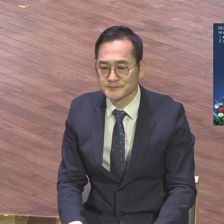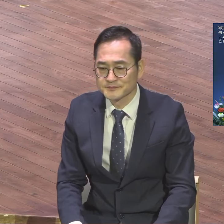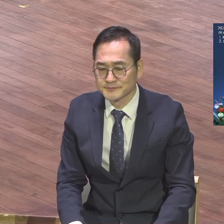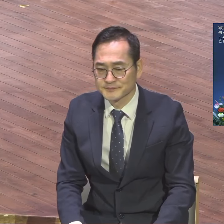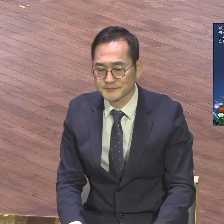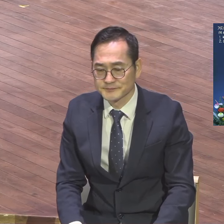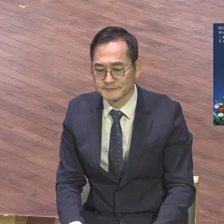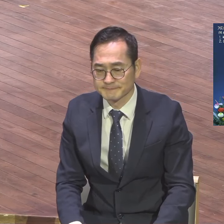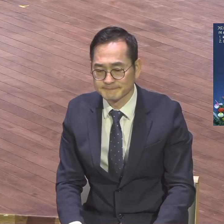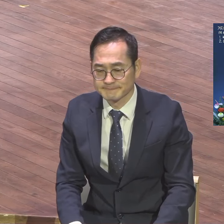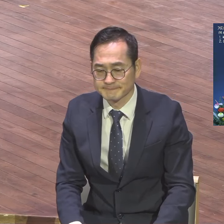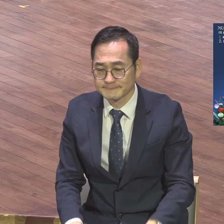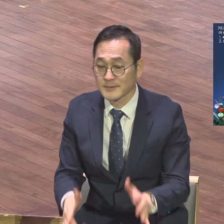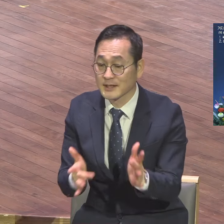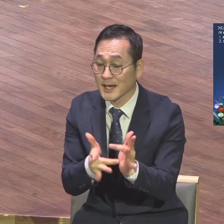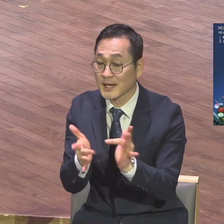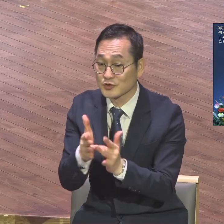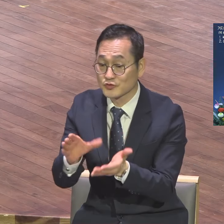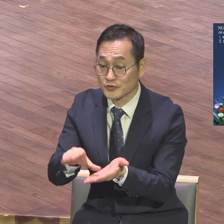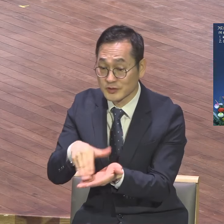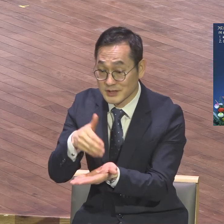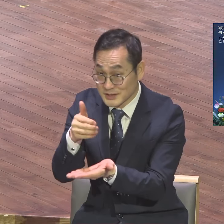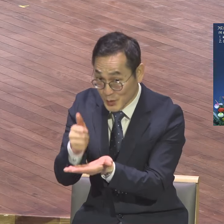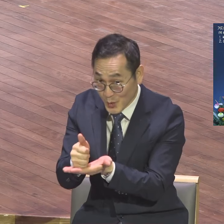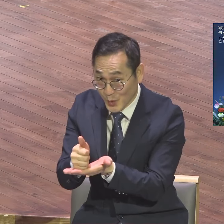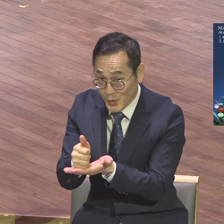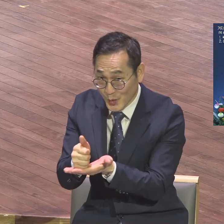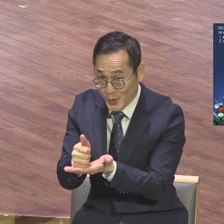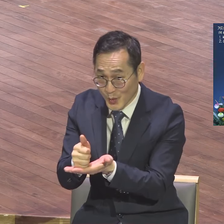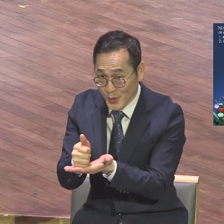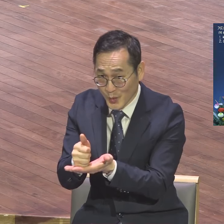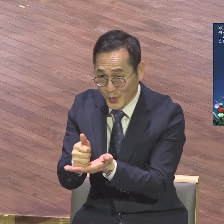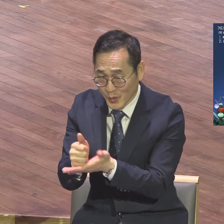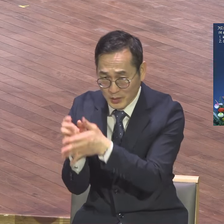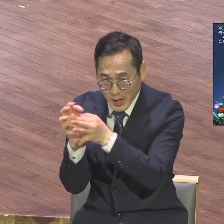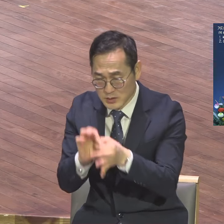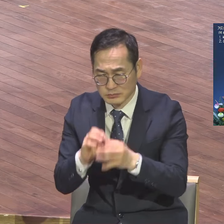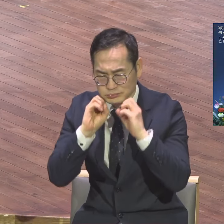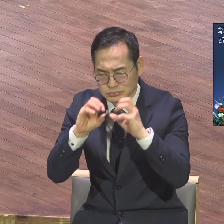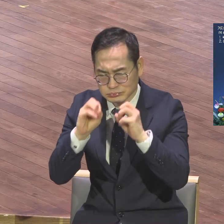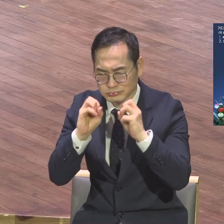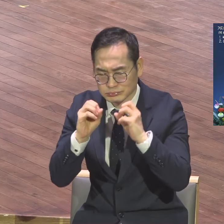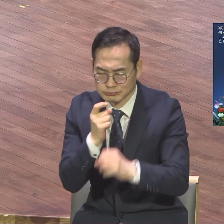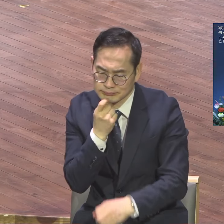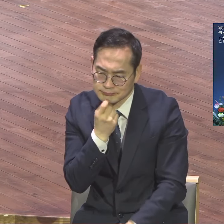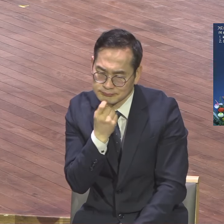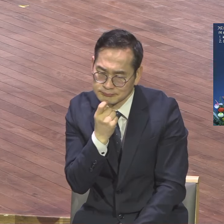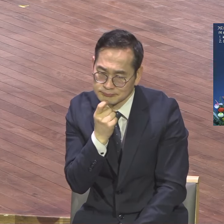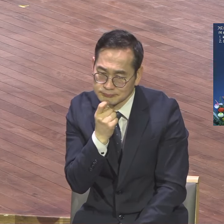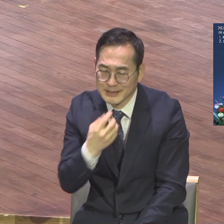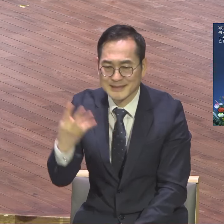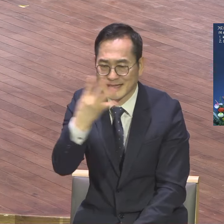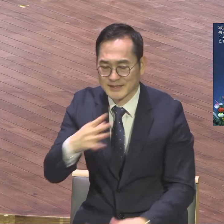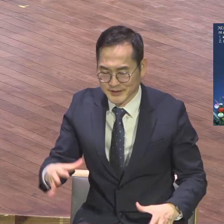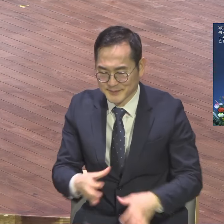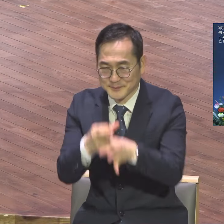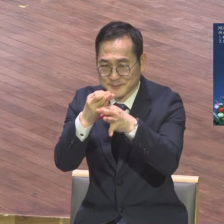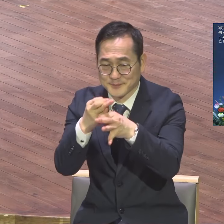예수 그리스도를 지역에서 지속적으로 선포하는 4천만 대 운동이 그거예요